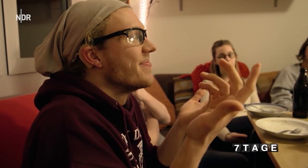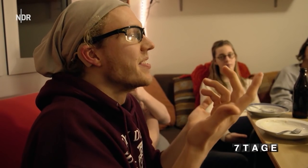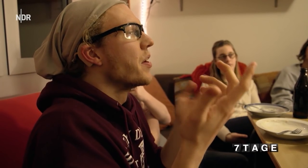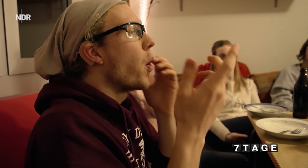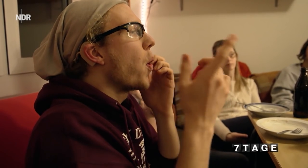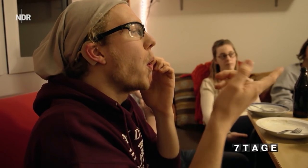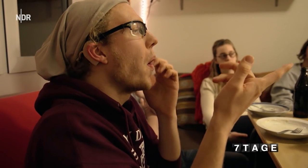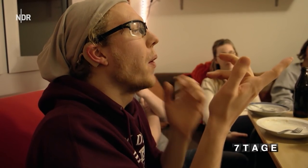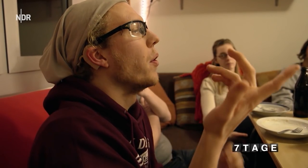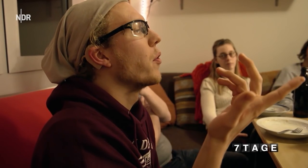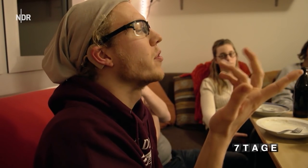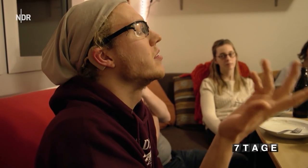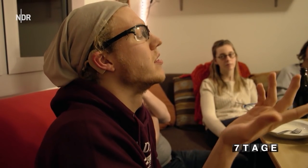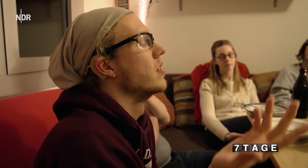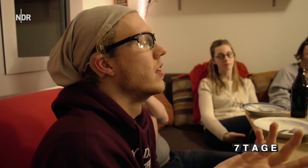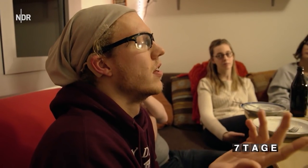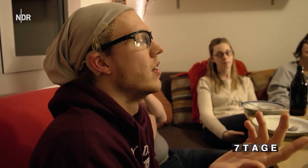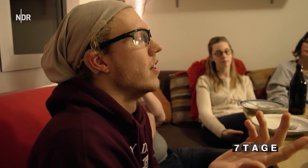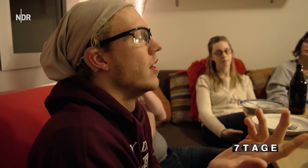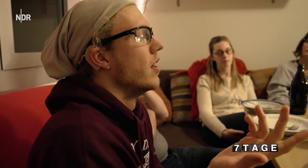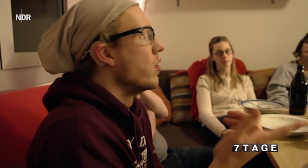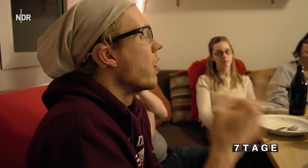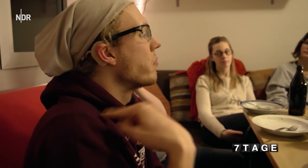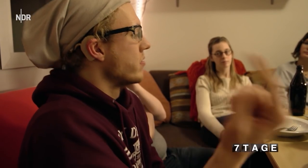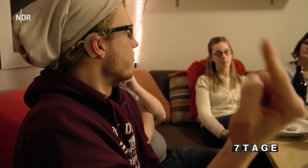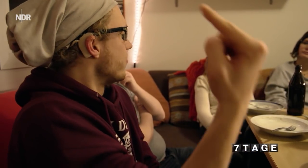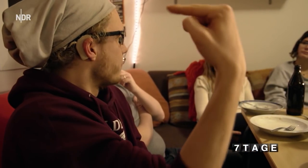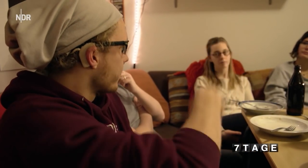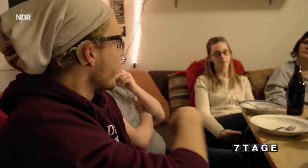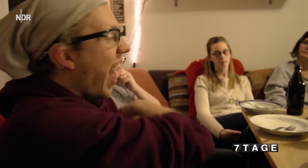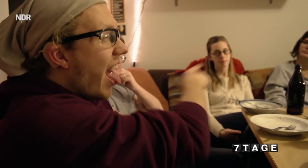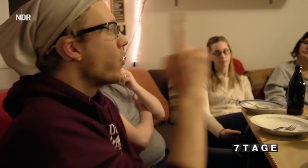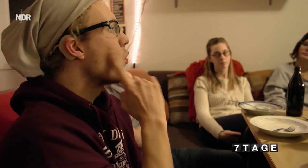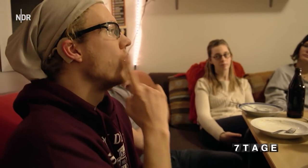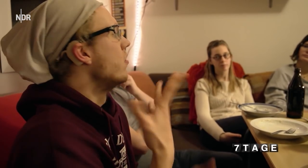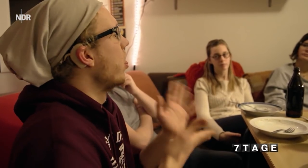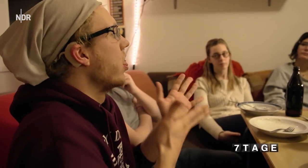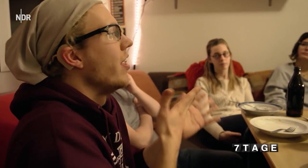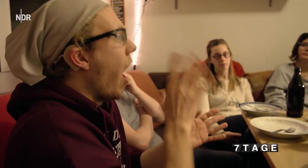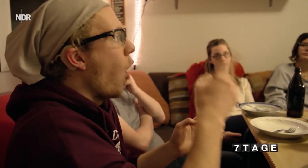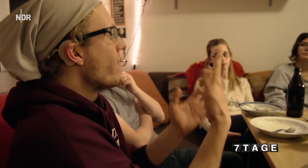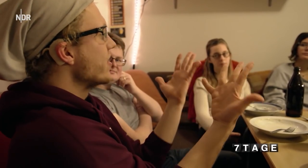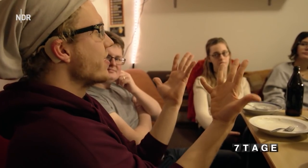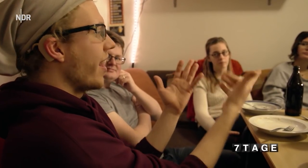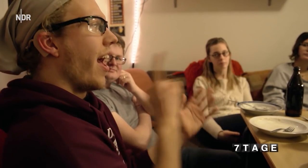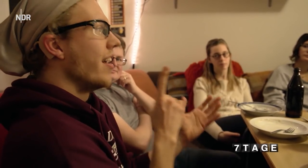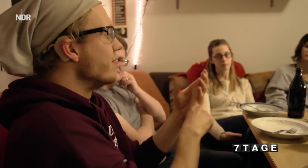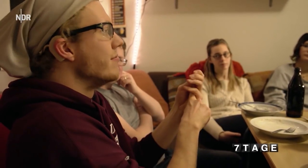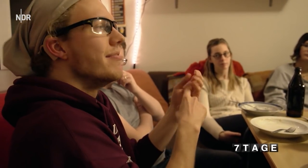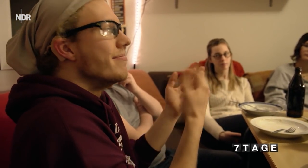super wunderbar, ganz fantastisch, aber nicht mehr in der Gruppe. Nicht mehr möglich, konnte ich nicht mithalten. Und seitdem ich hier bin, es ist so geil. Also, selbst